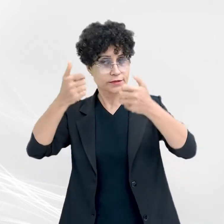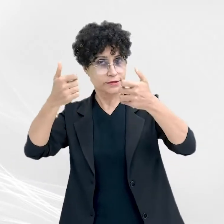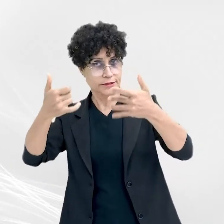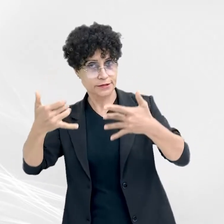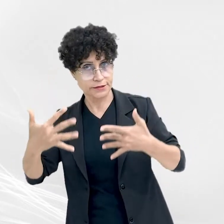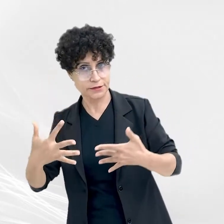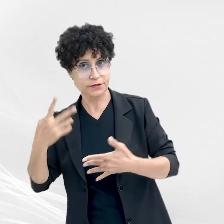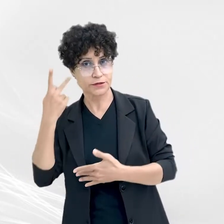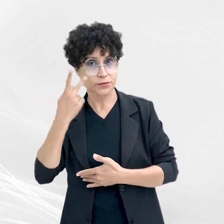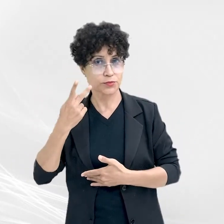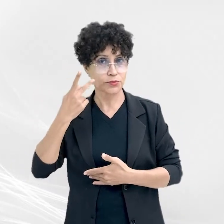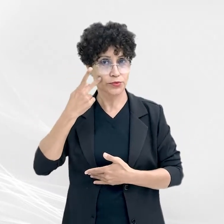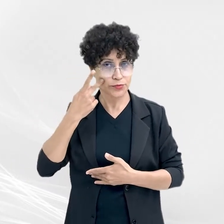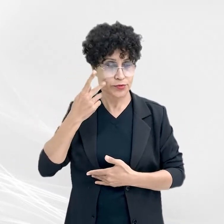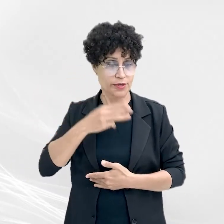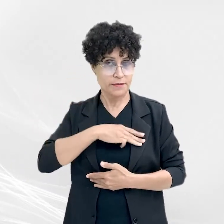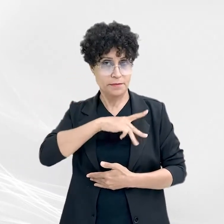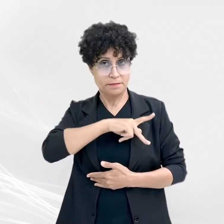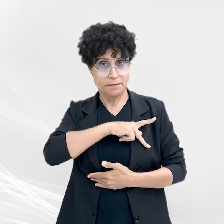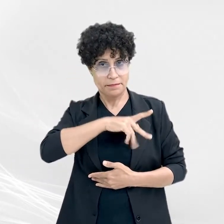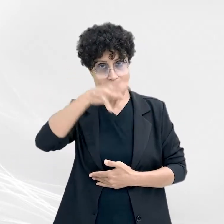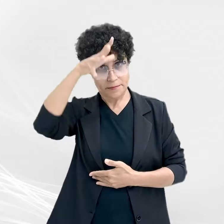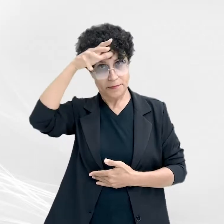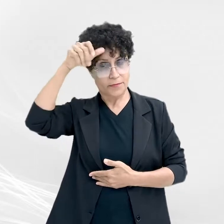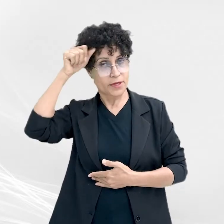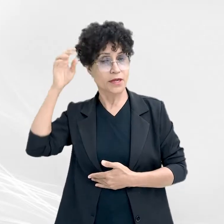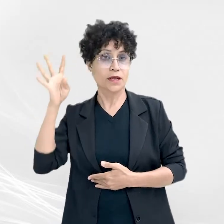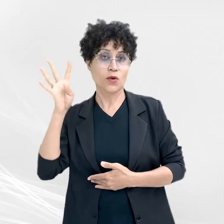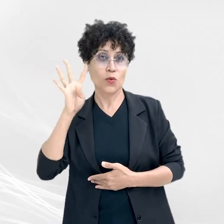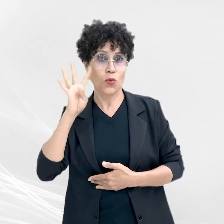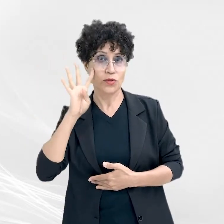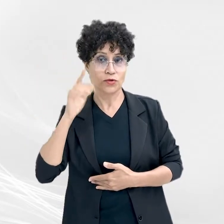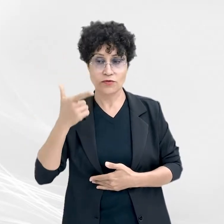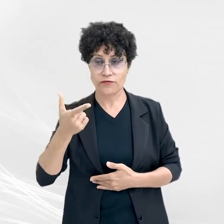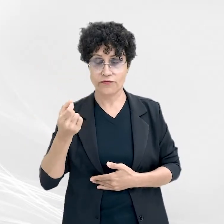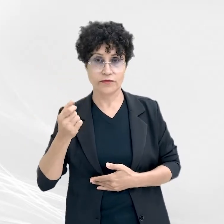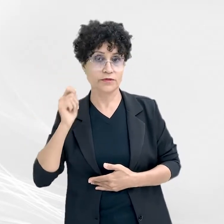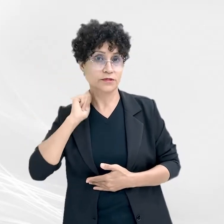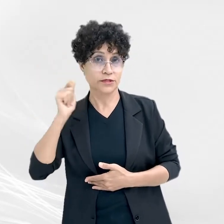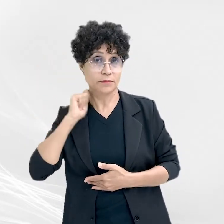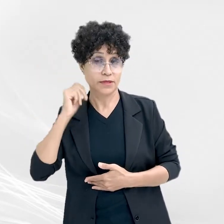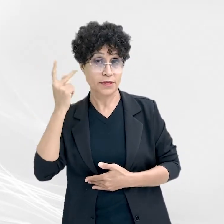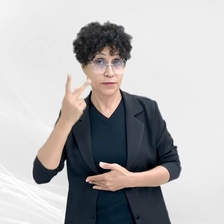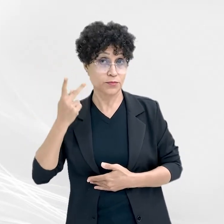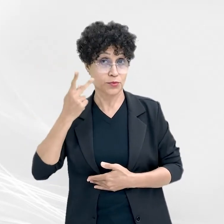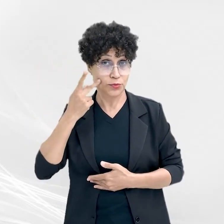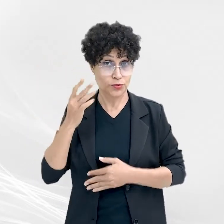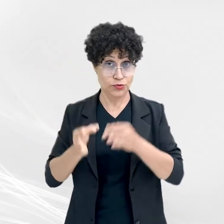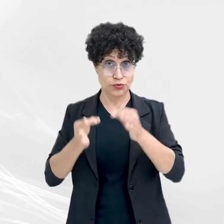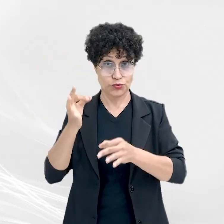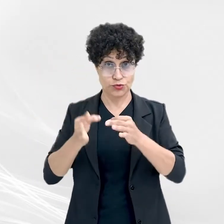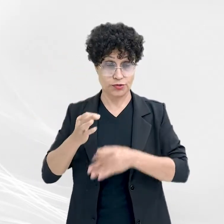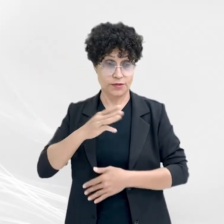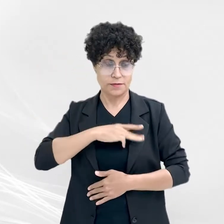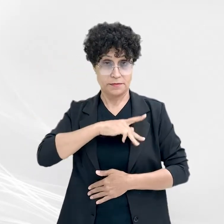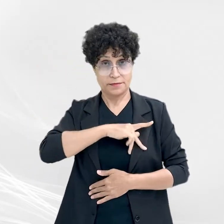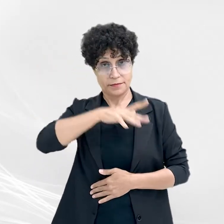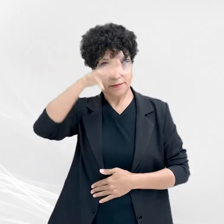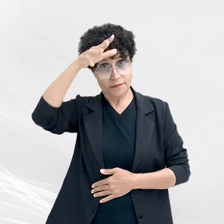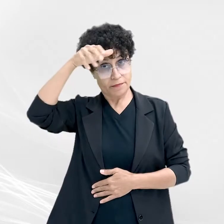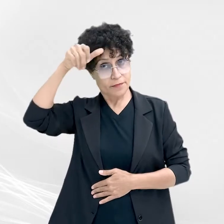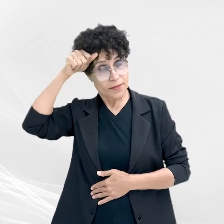Destacaram as promotoras do MPMT. Na quarta-feira, 20 de abril, as promotoras de justiça do